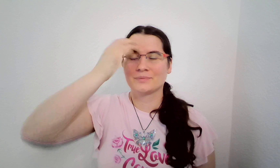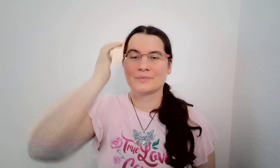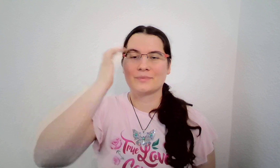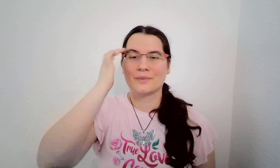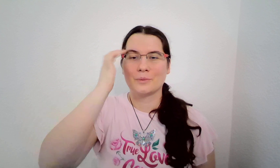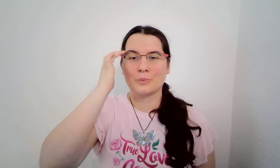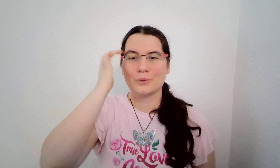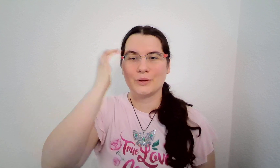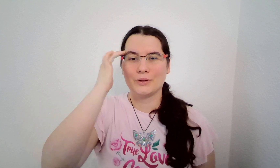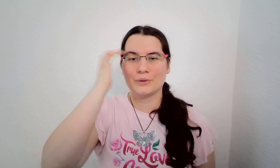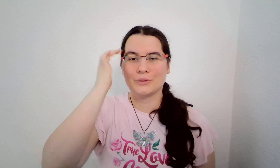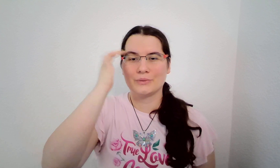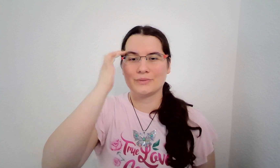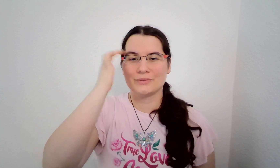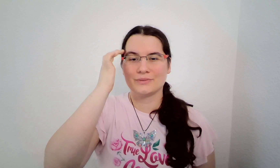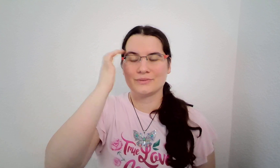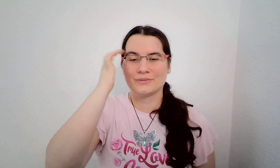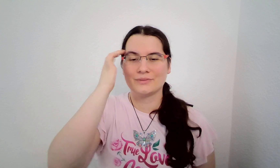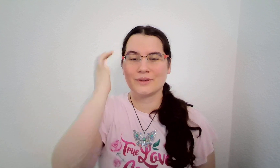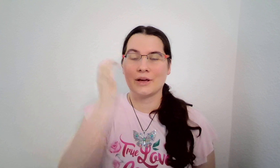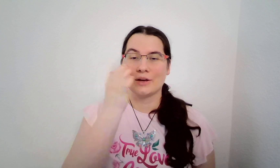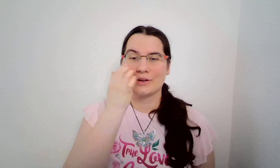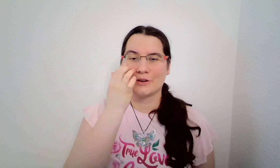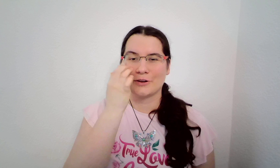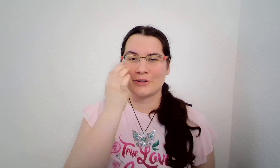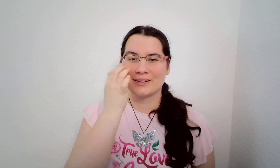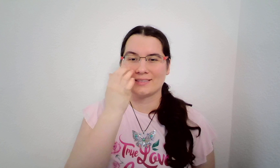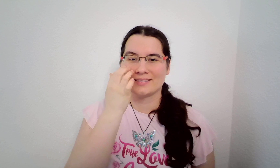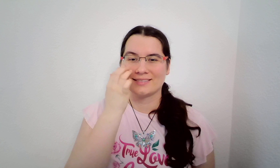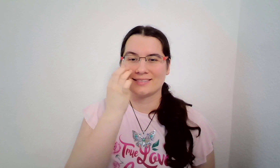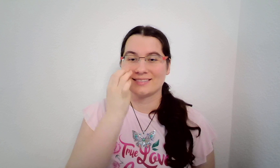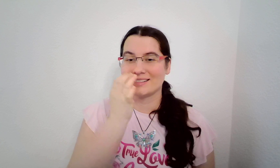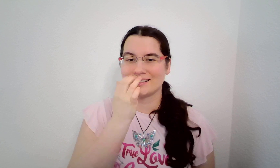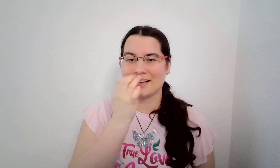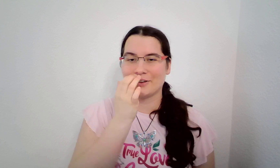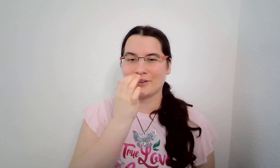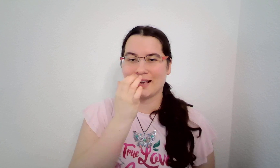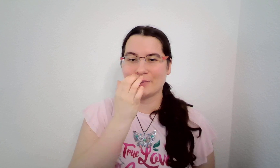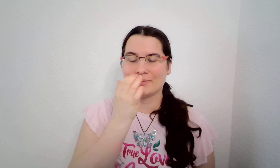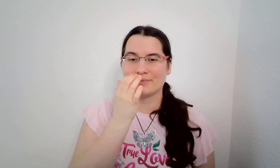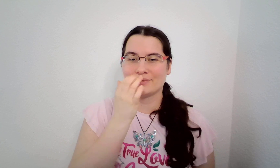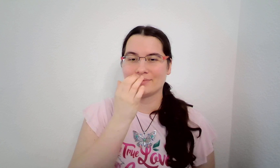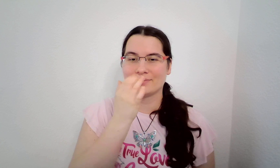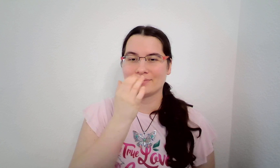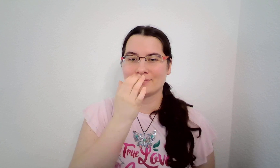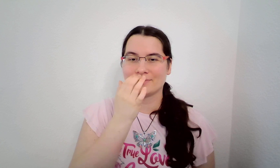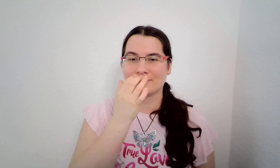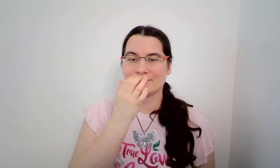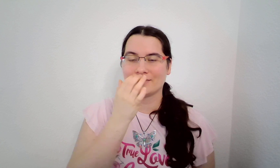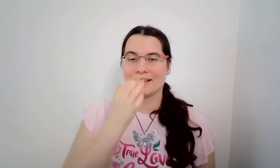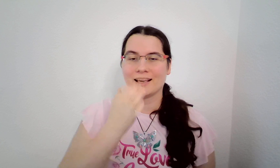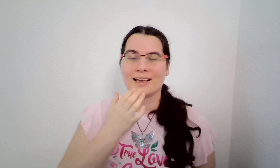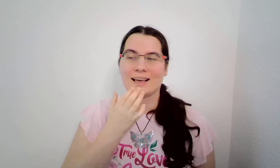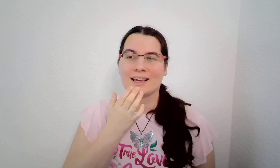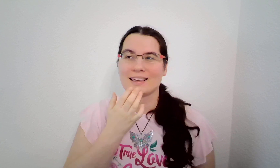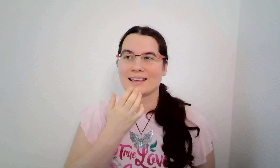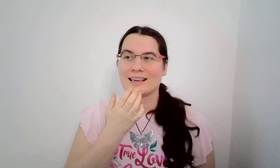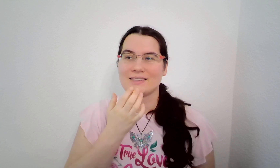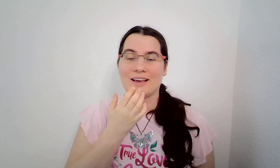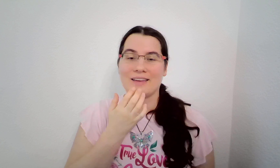půjdu krok za krokem ke své